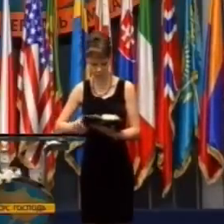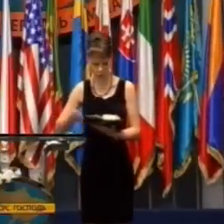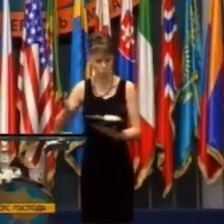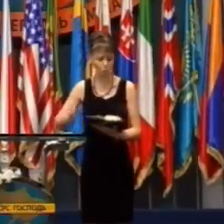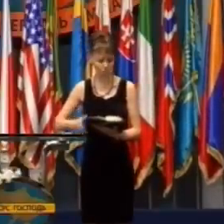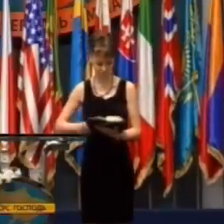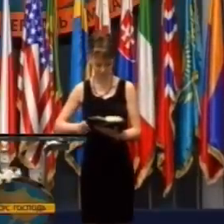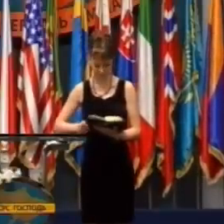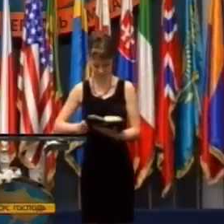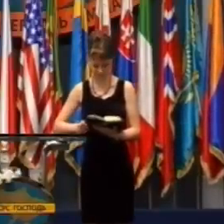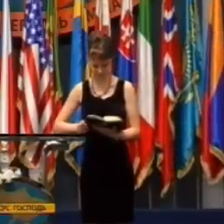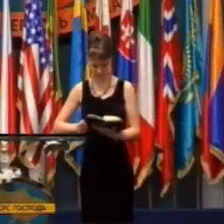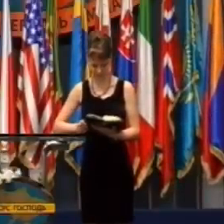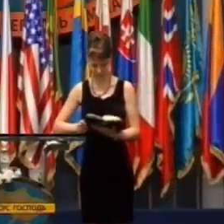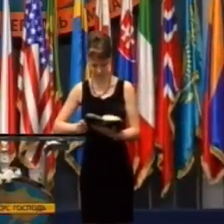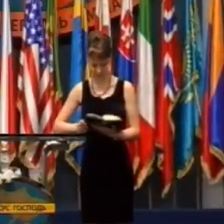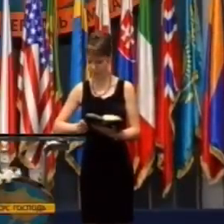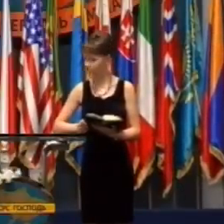robiť čo?